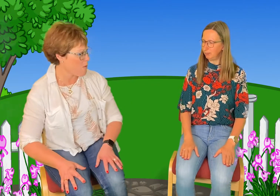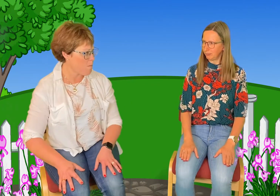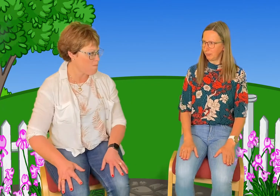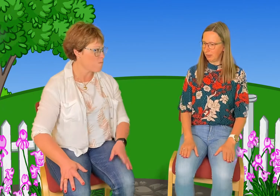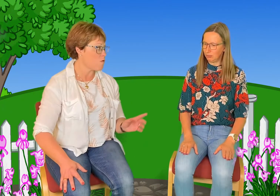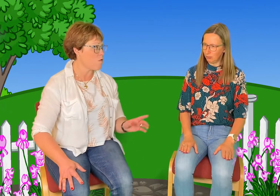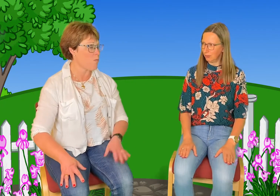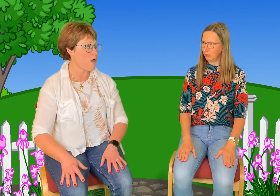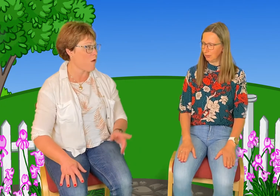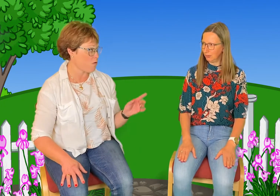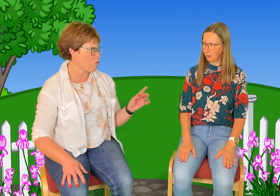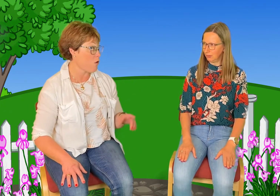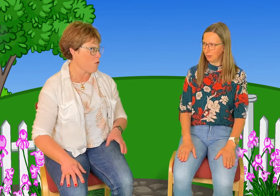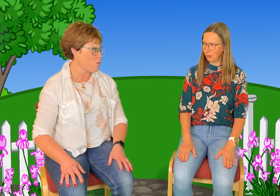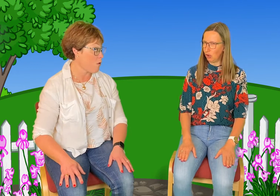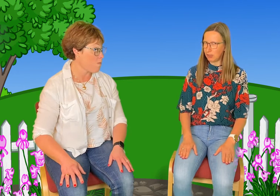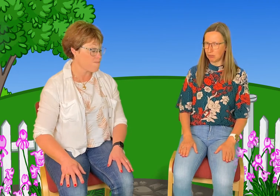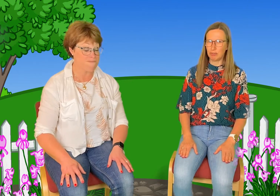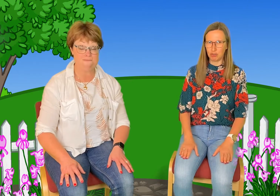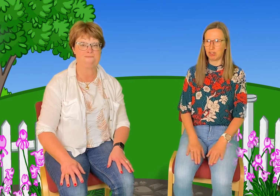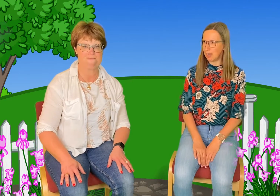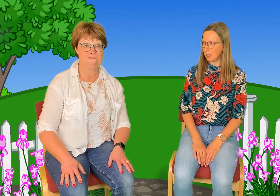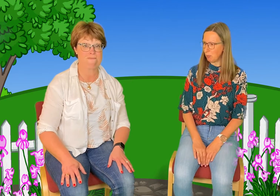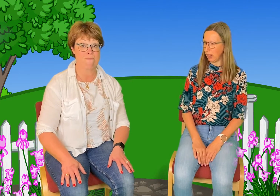med. Då börjar jag och sen så gör du som jag. Okej, jag ska försöka hänga på dig.